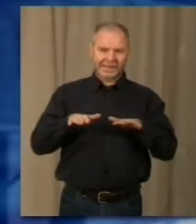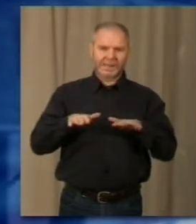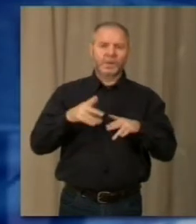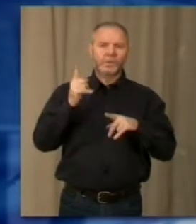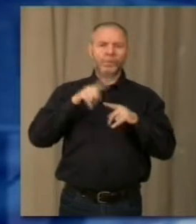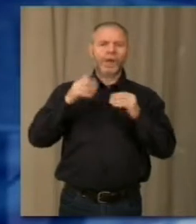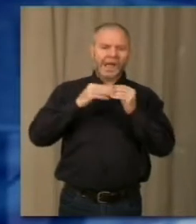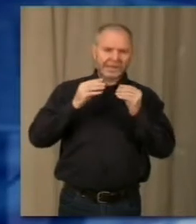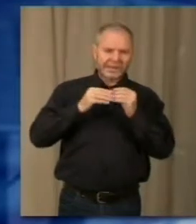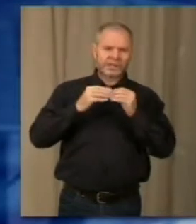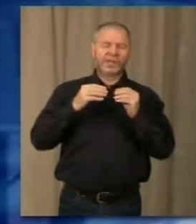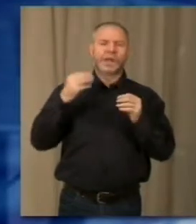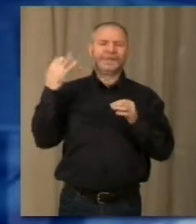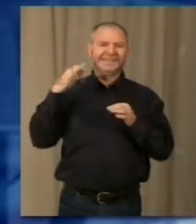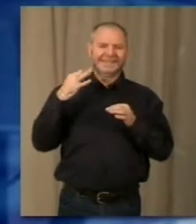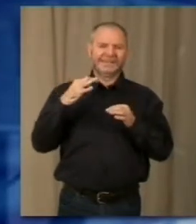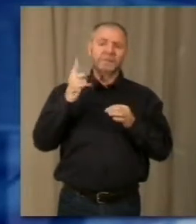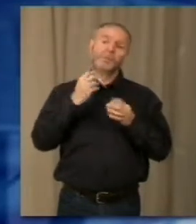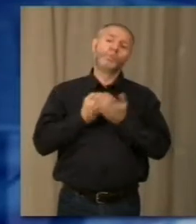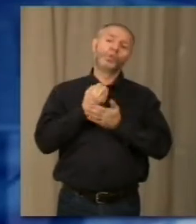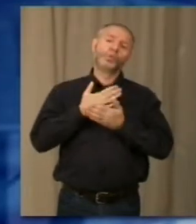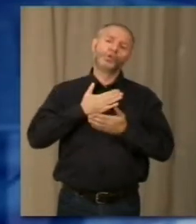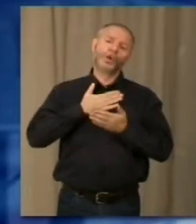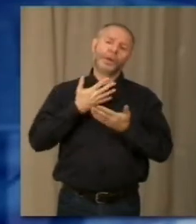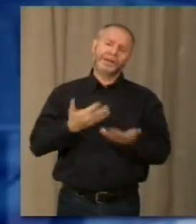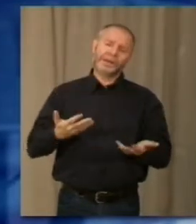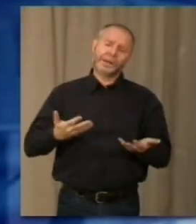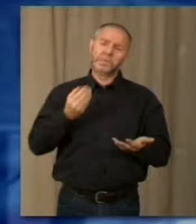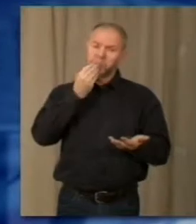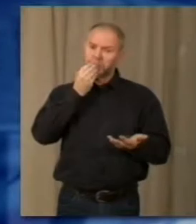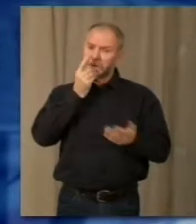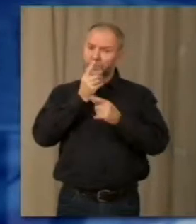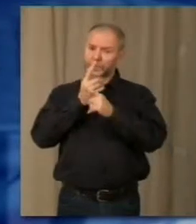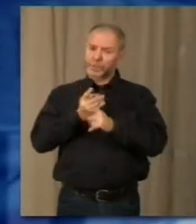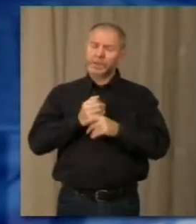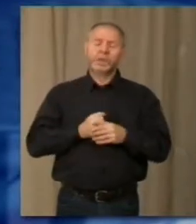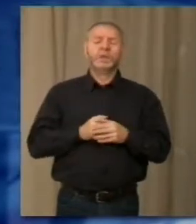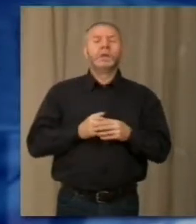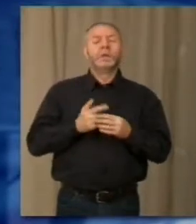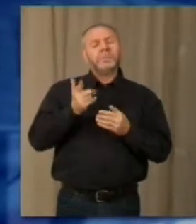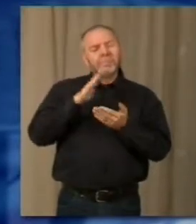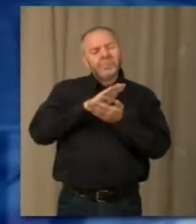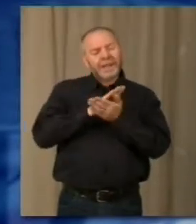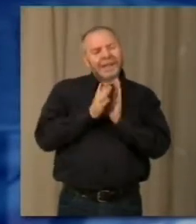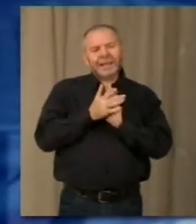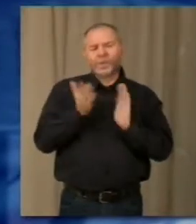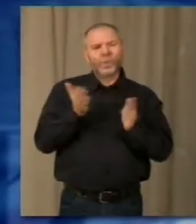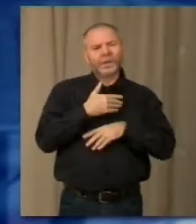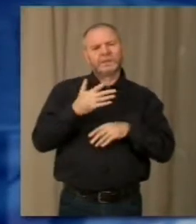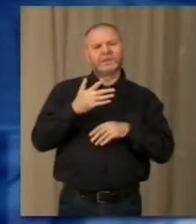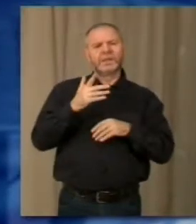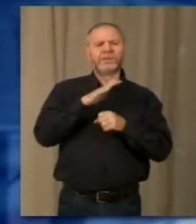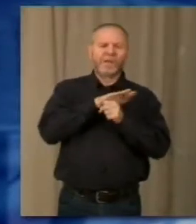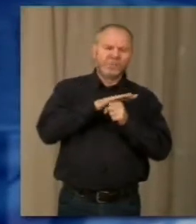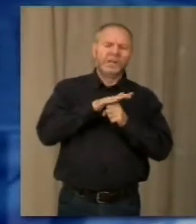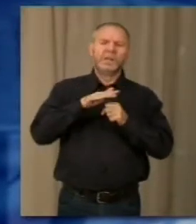artigiane, fiore all'occhiello dei prodotti del territorio no gastronomici ma mercatini per tutte le età, per le famiglie,